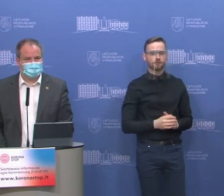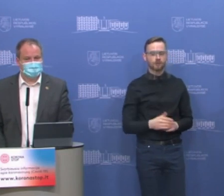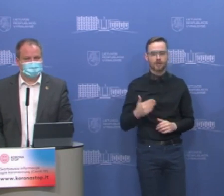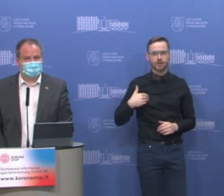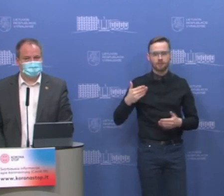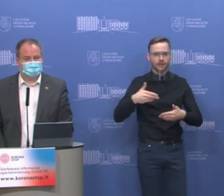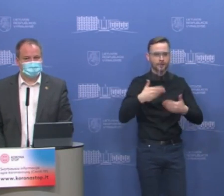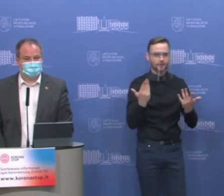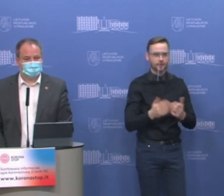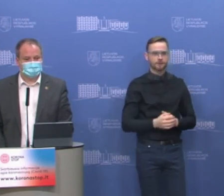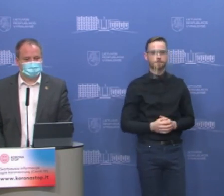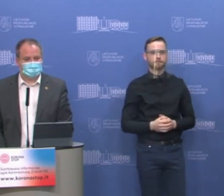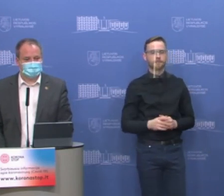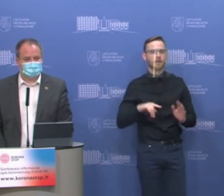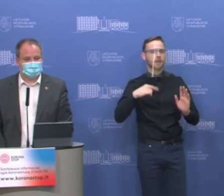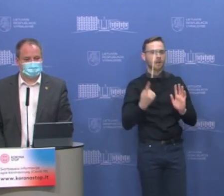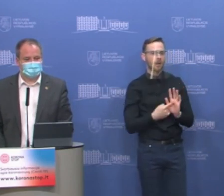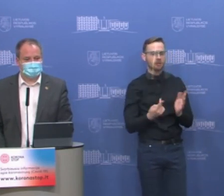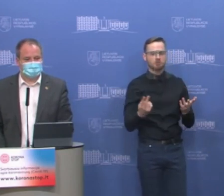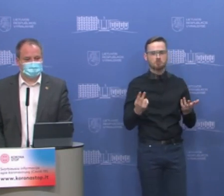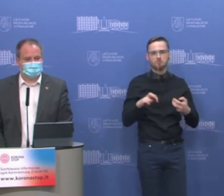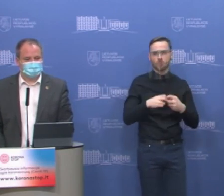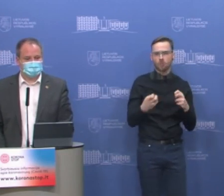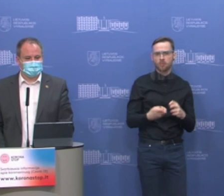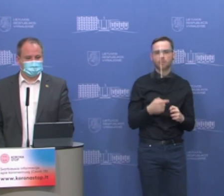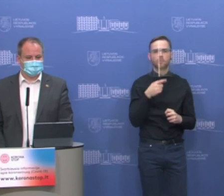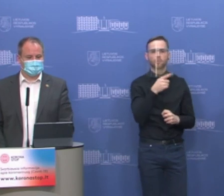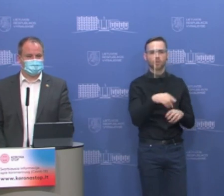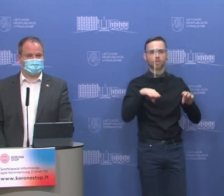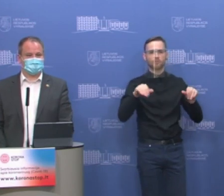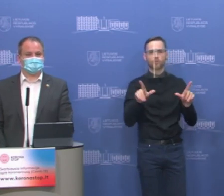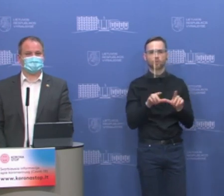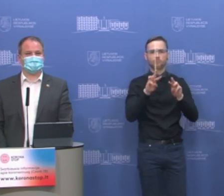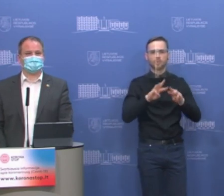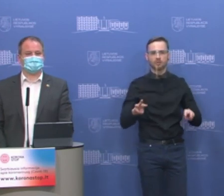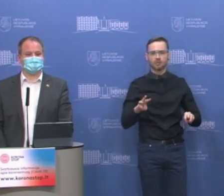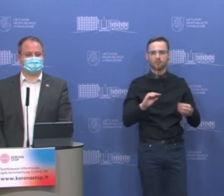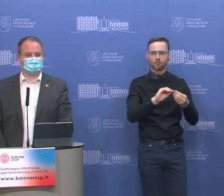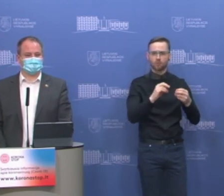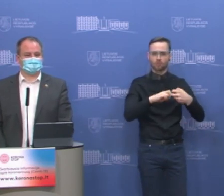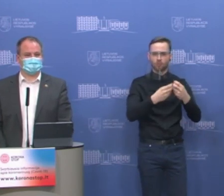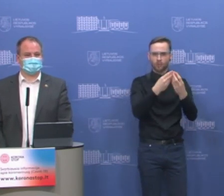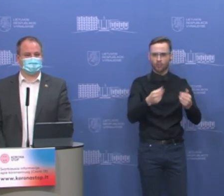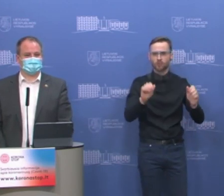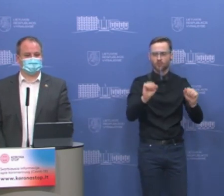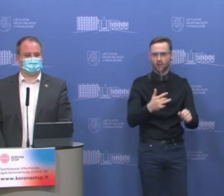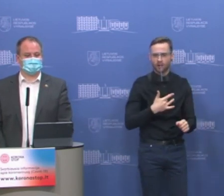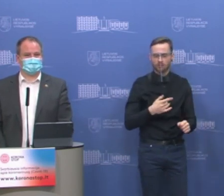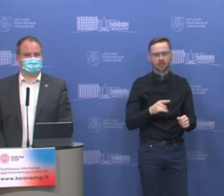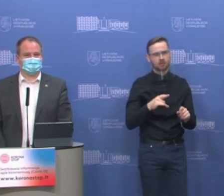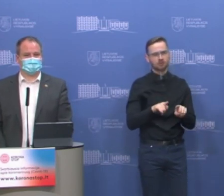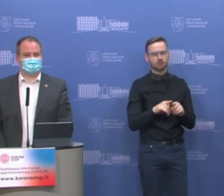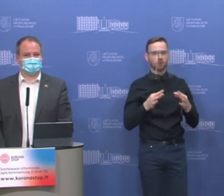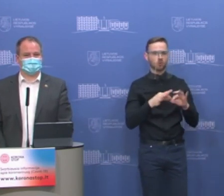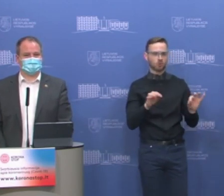Labadiena. Klausimas arba problema, kurią galbūt spręstumėte su Žemės ūkio ministerija, bet gal turėsit patarimų ir jūs. Kai kurios